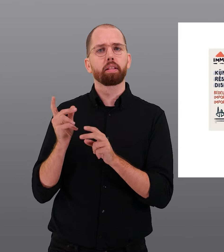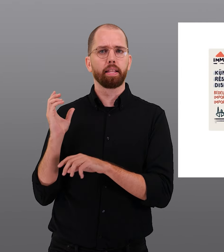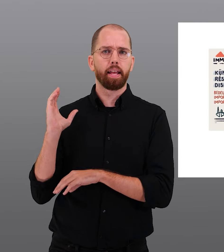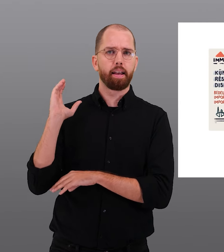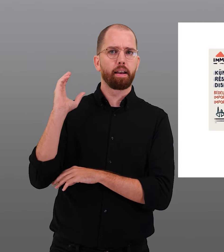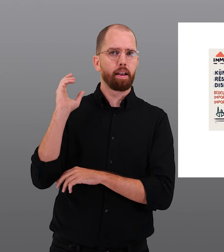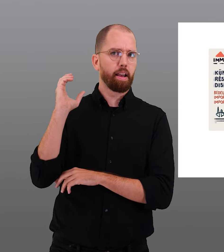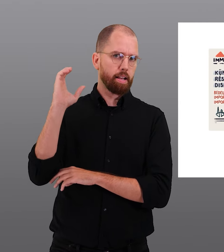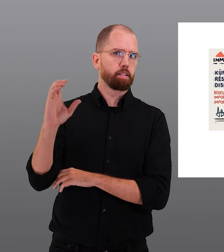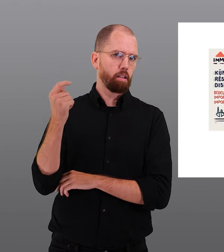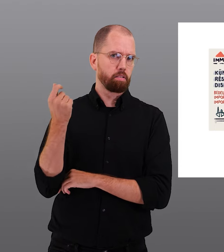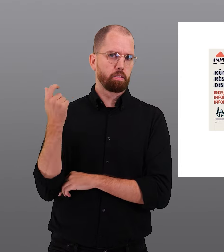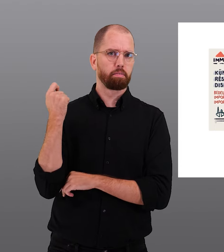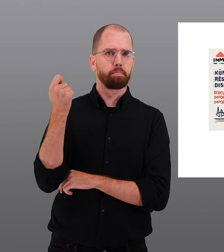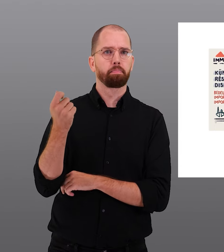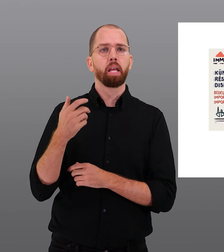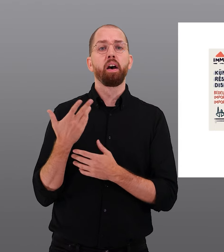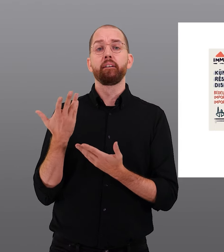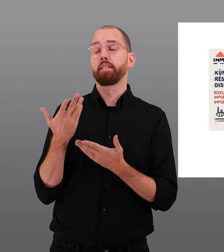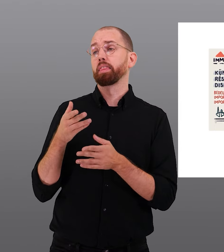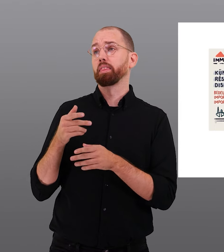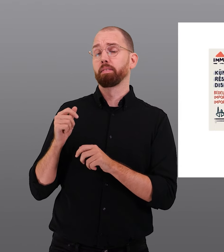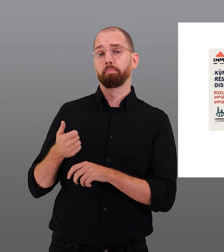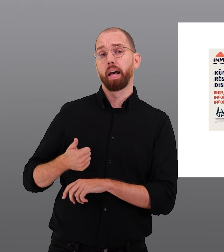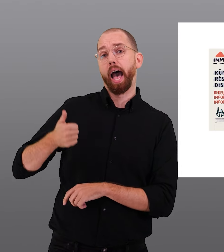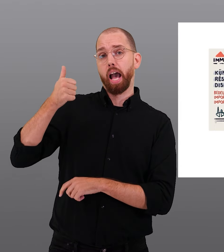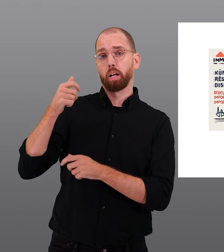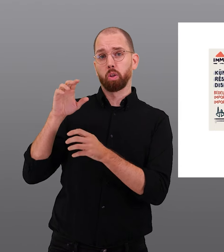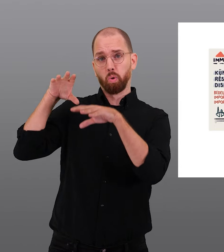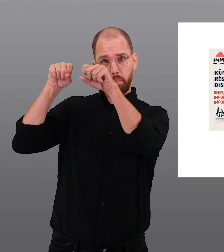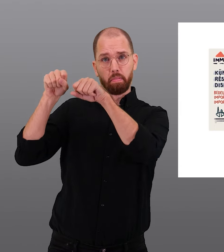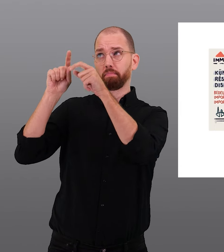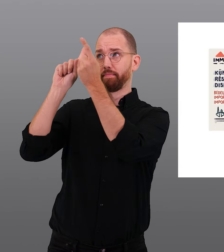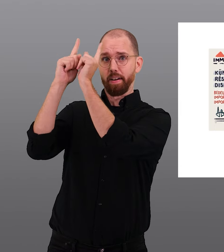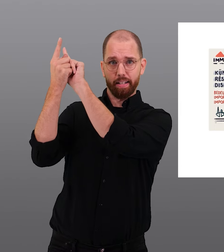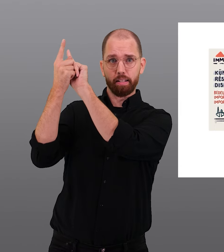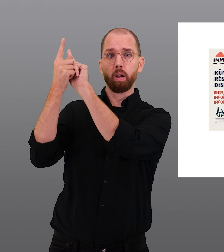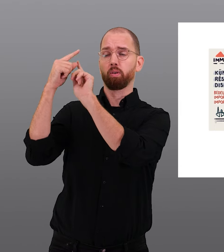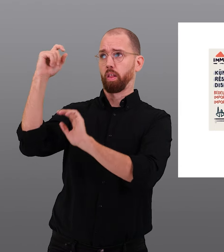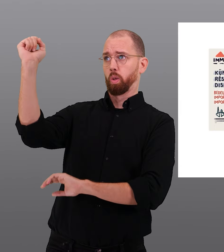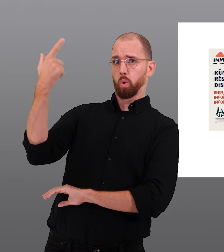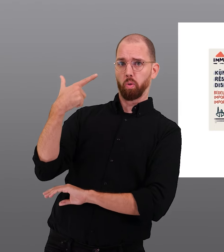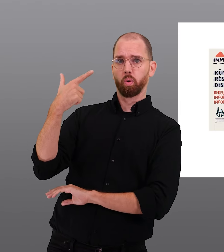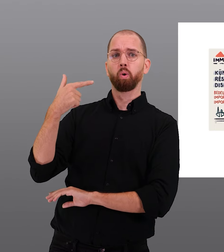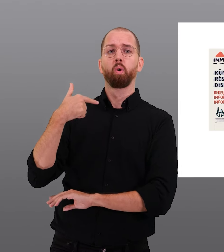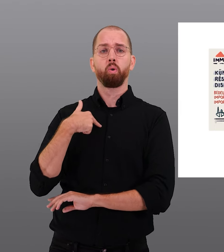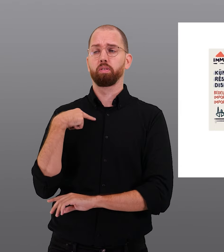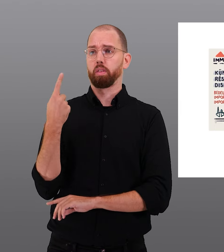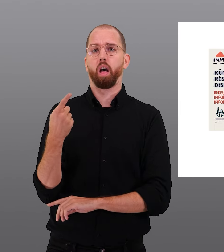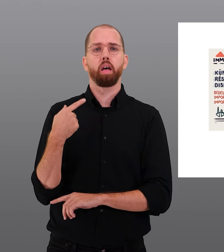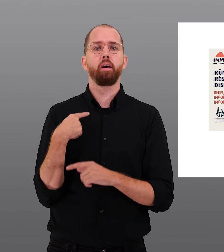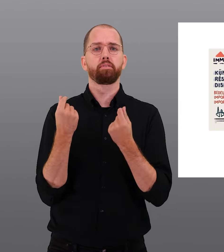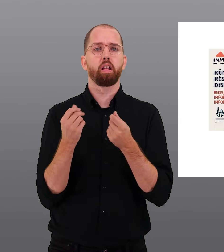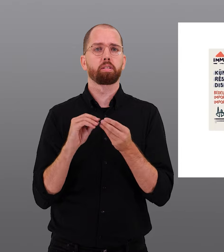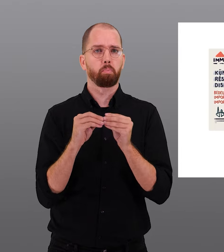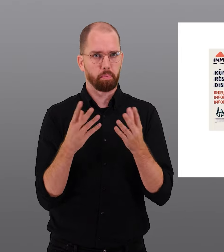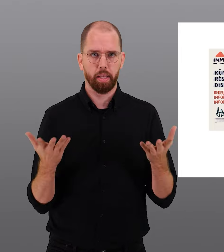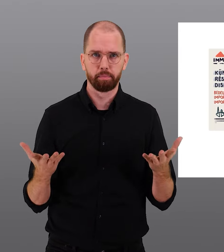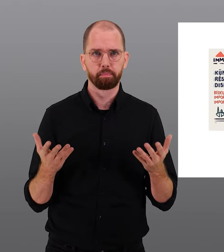Mieter Anspruch auf Schadenersatz haben, wenn ihnen wegen einer Kündigung nach einem Eigentümerwechsel ein finanzieller Schaden entsteht.